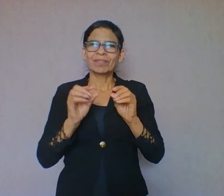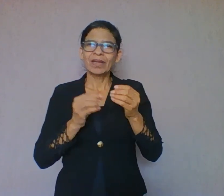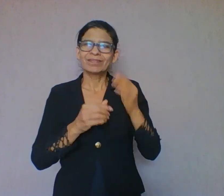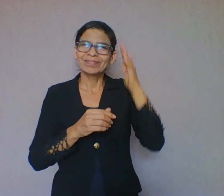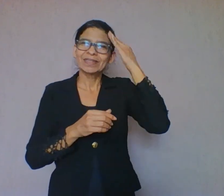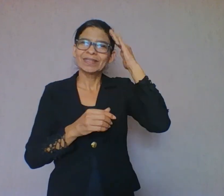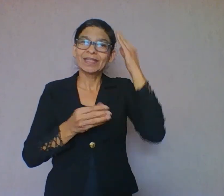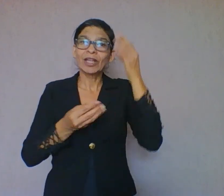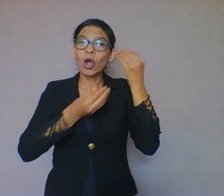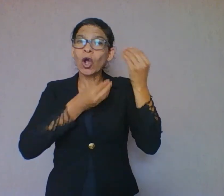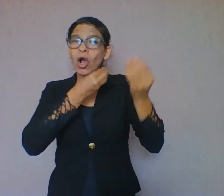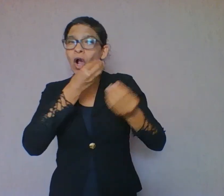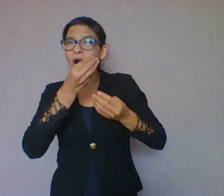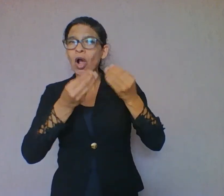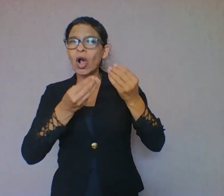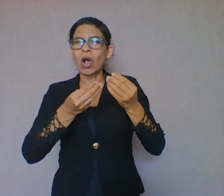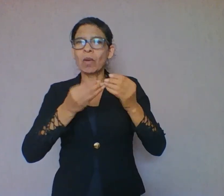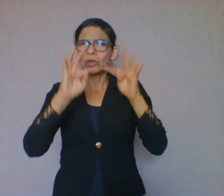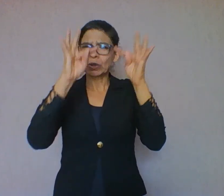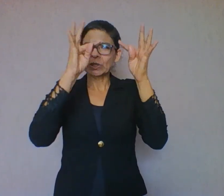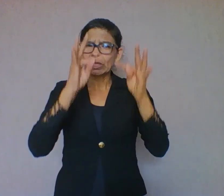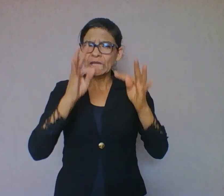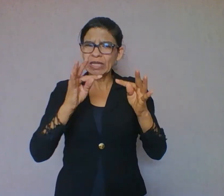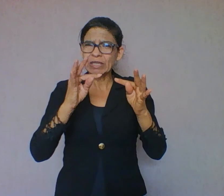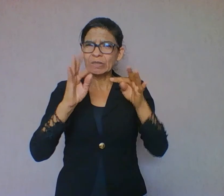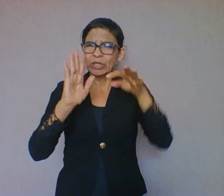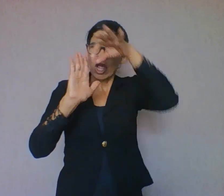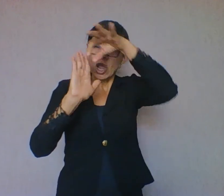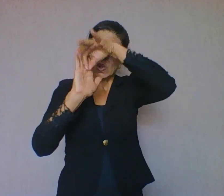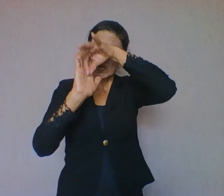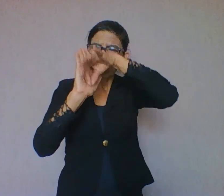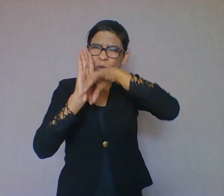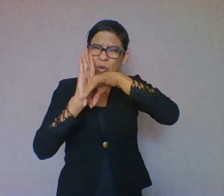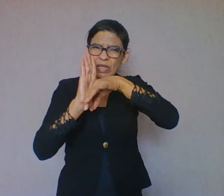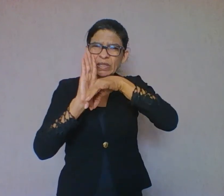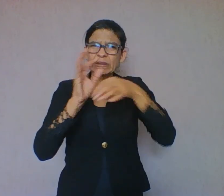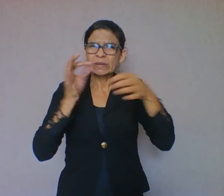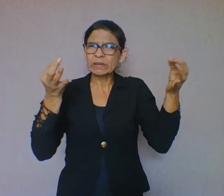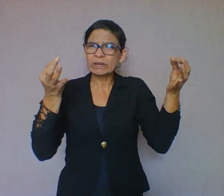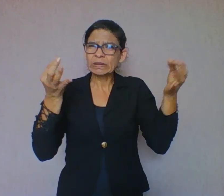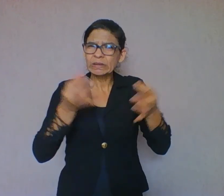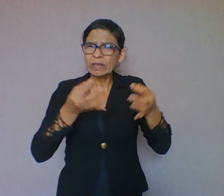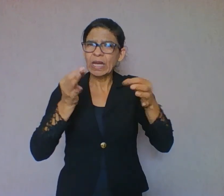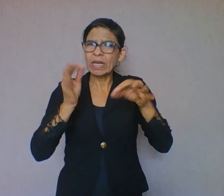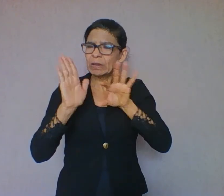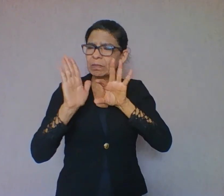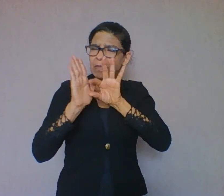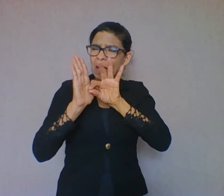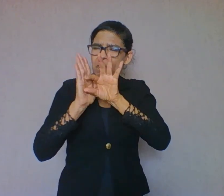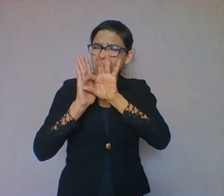texto. Vou saber se o texto está coerente. E depois, monitoramento e